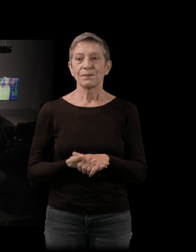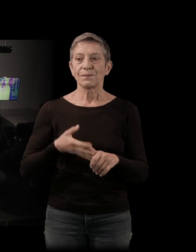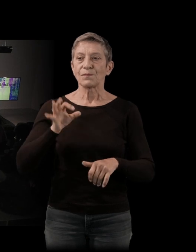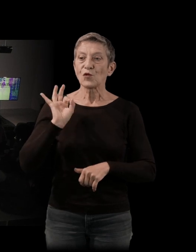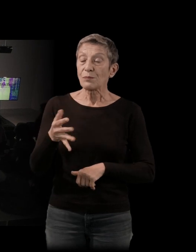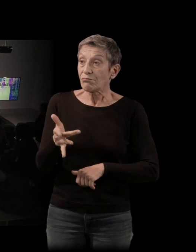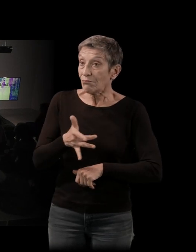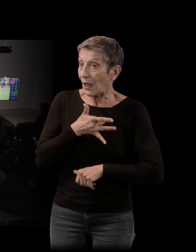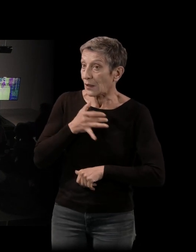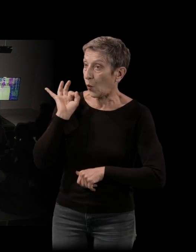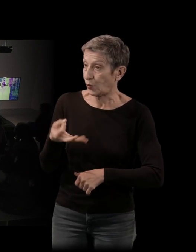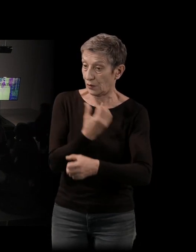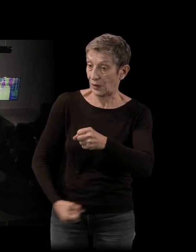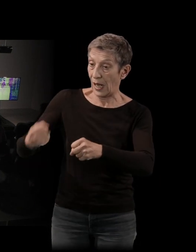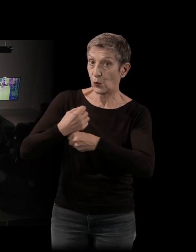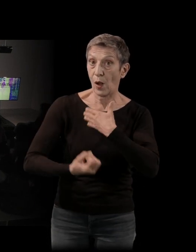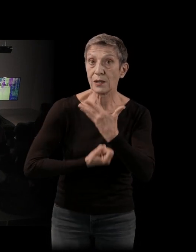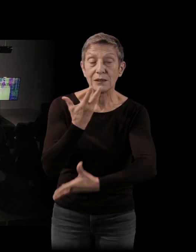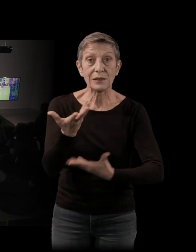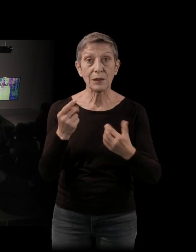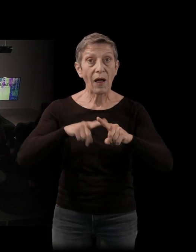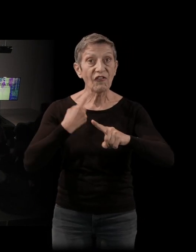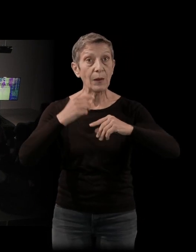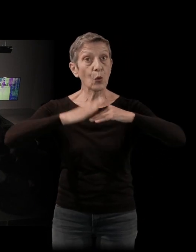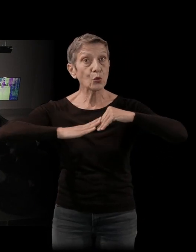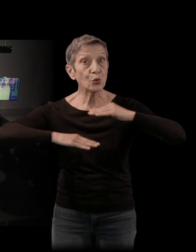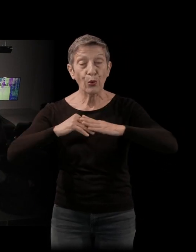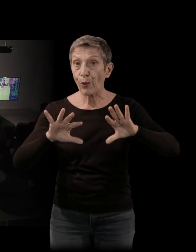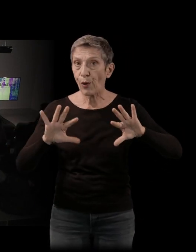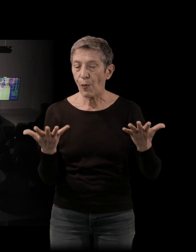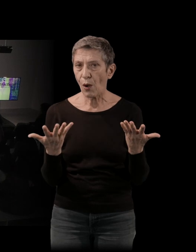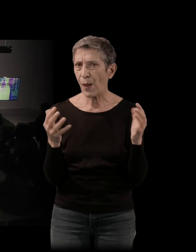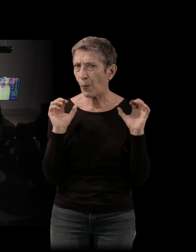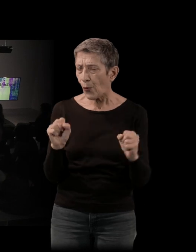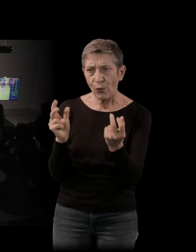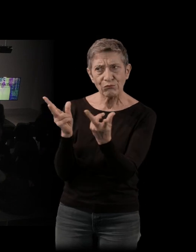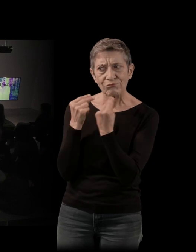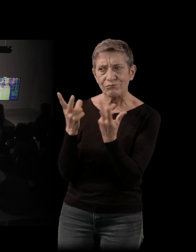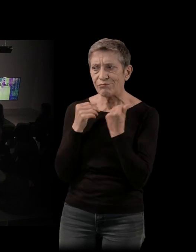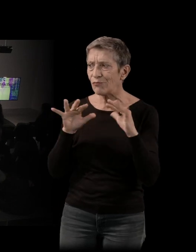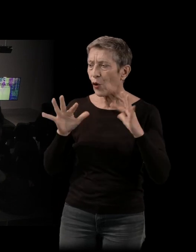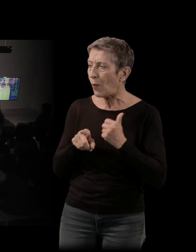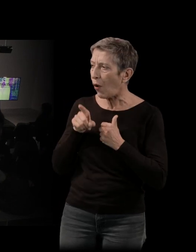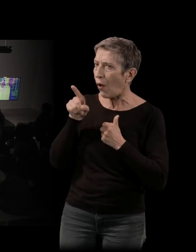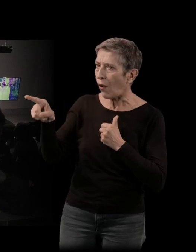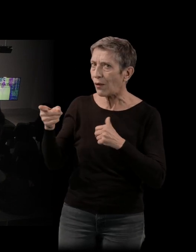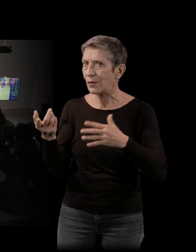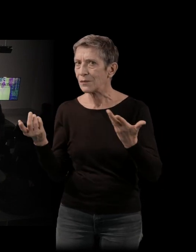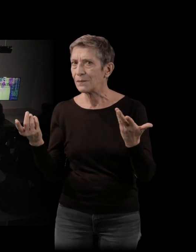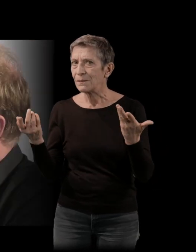cette question de la création artistique, de la manière dont se construit un film. Peut-être que vous pouvez nous dire un mot de la façon dont vous avez tout de suite envisagé aussi, alors je ne si on